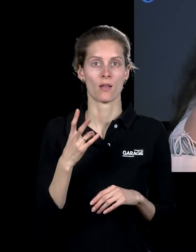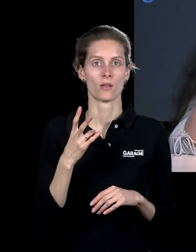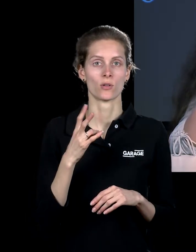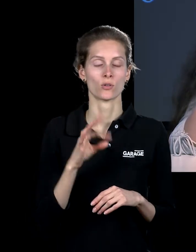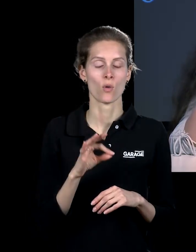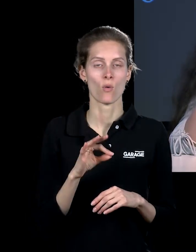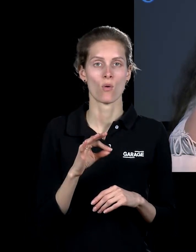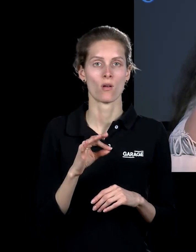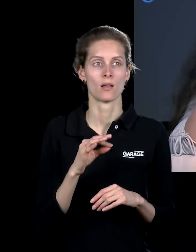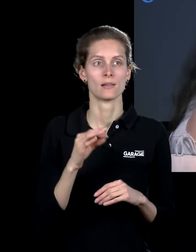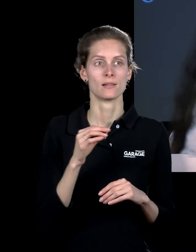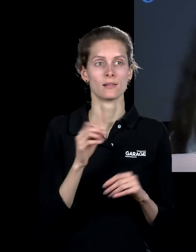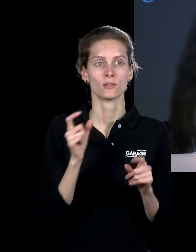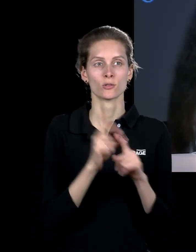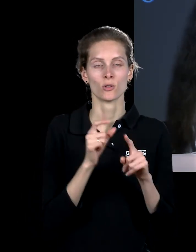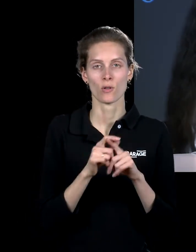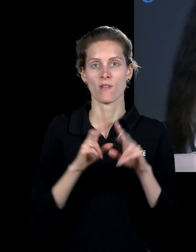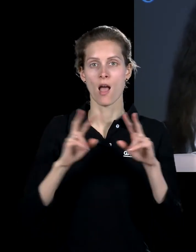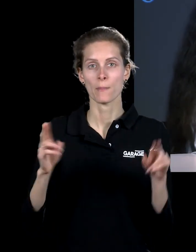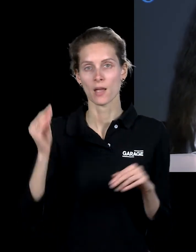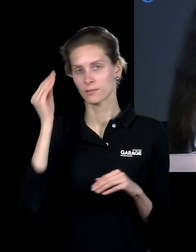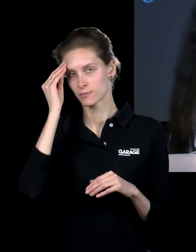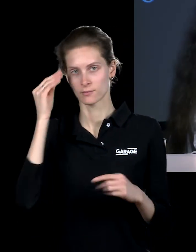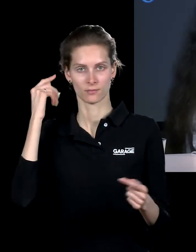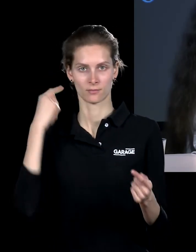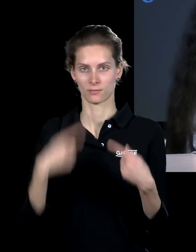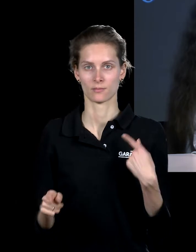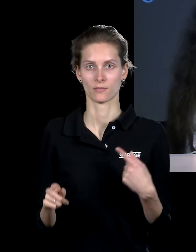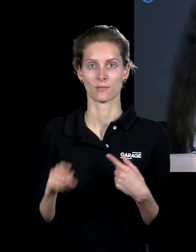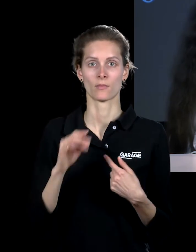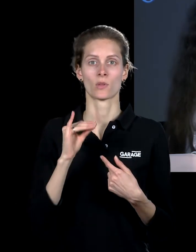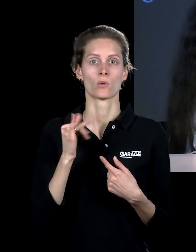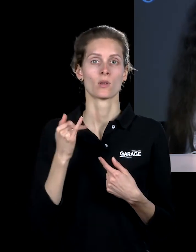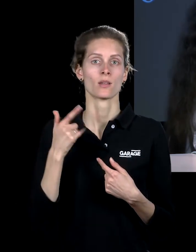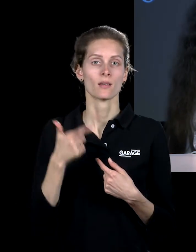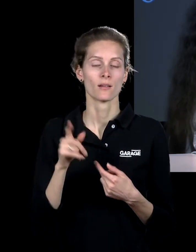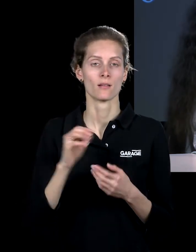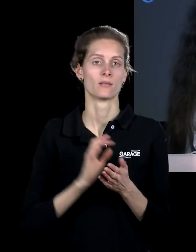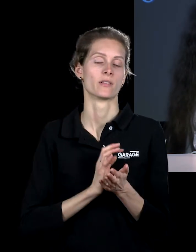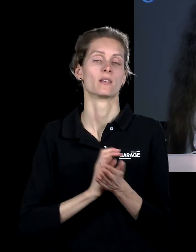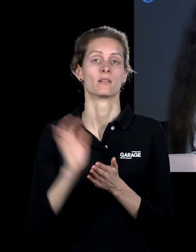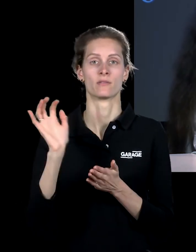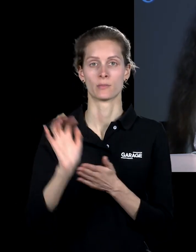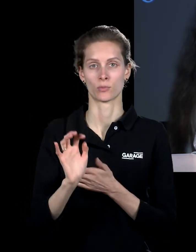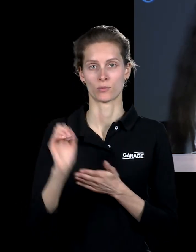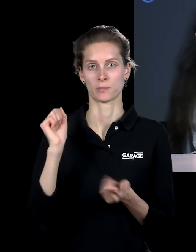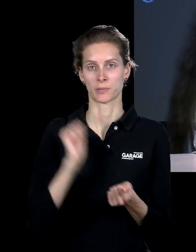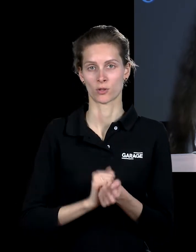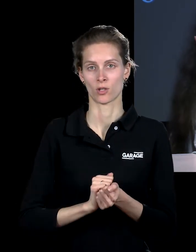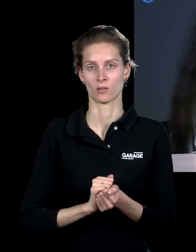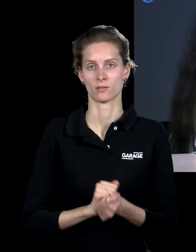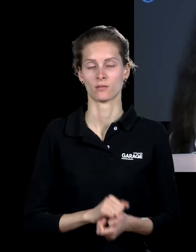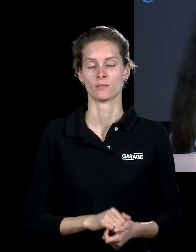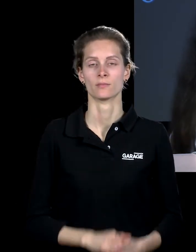значить сегодня, что это может значить в другом контексте. И ИВИК, собственно, издает эту книгу Дон Кихот Пьера Минара, те